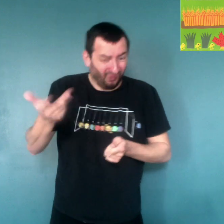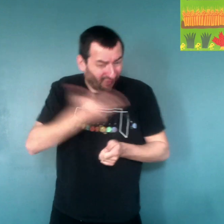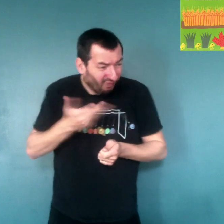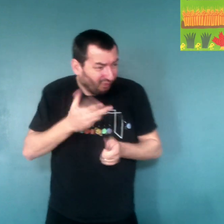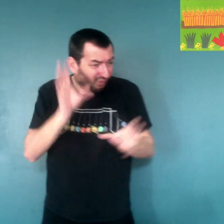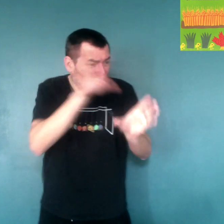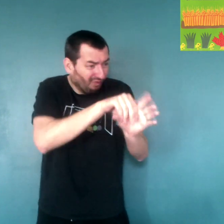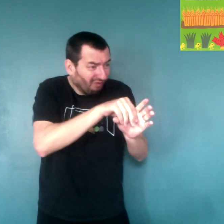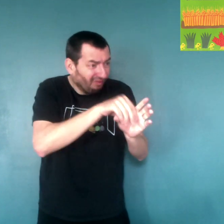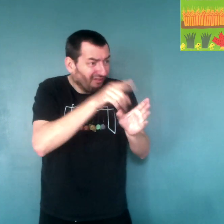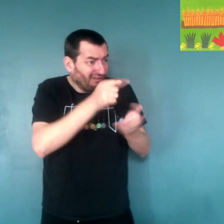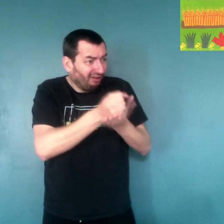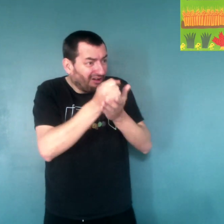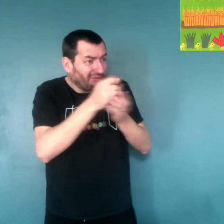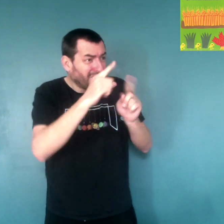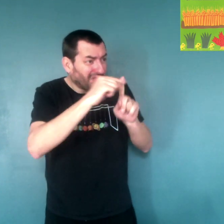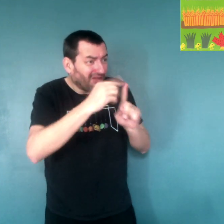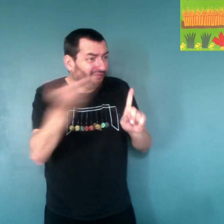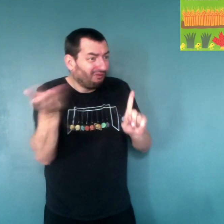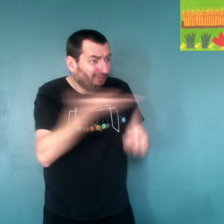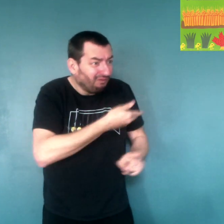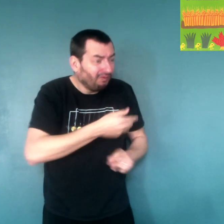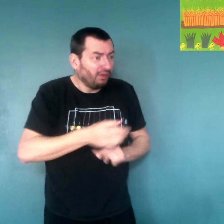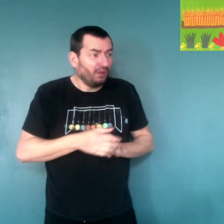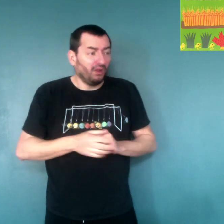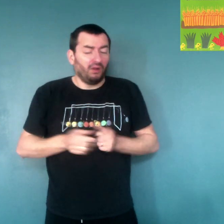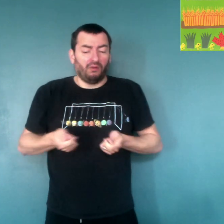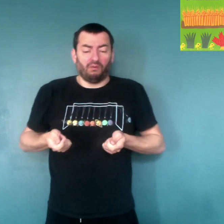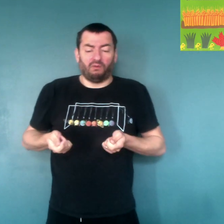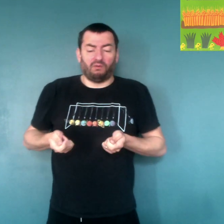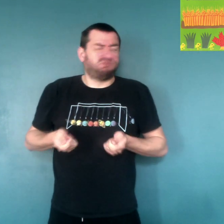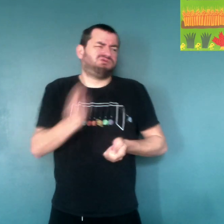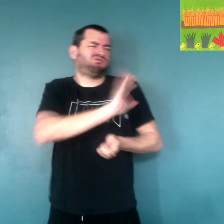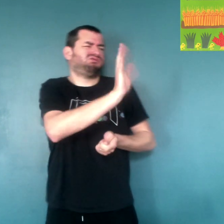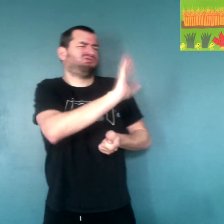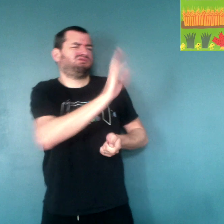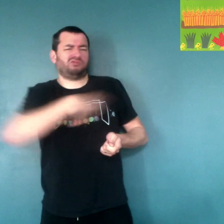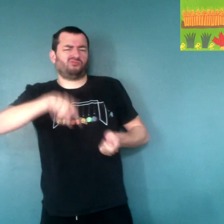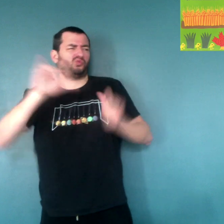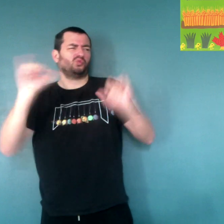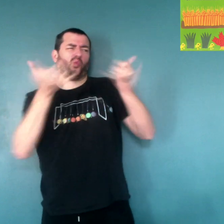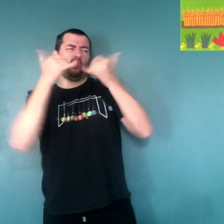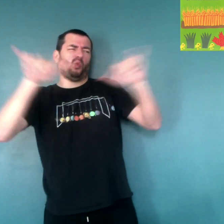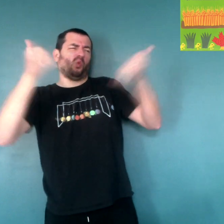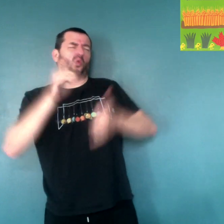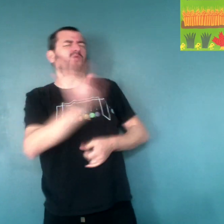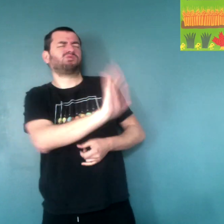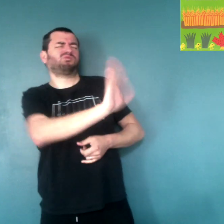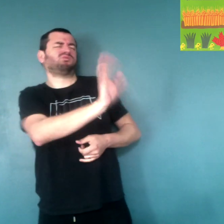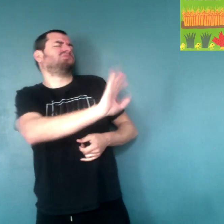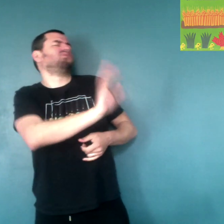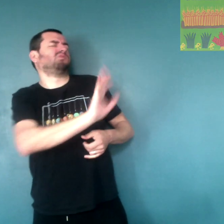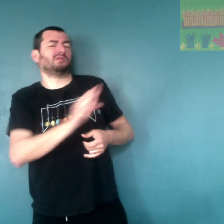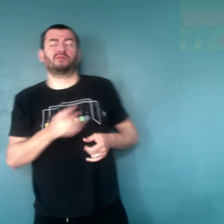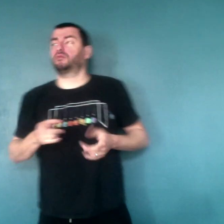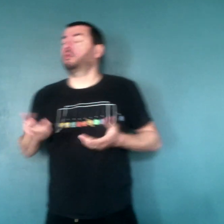Ils rigolent tous les trois. Ils vont t'aider à faucher le blé. Oh non, non, on est en train de jouer l'anneau.